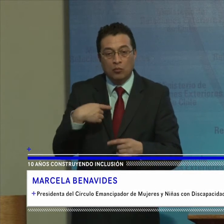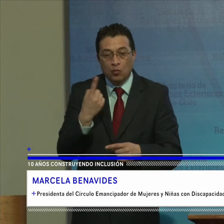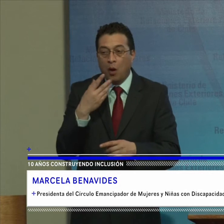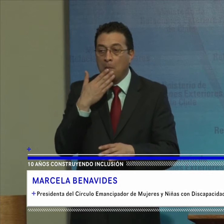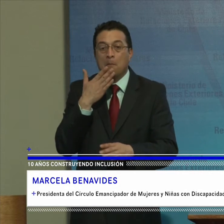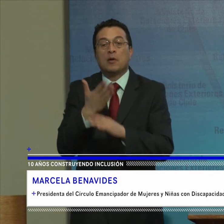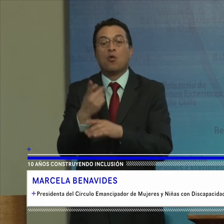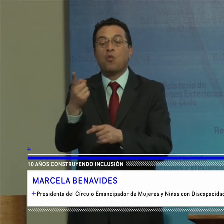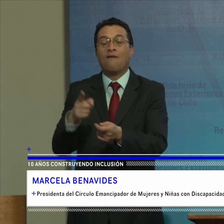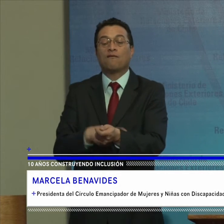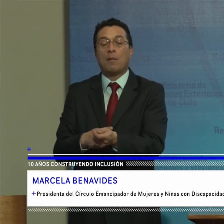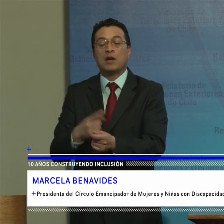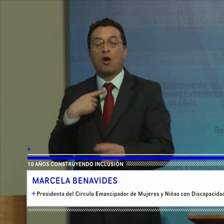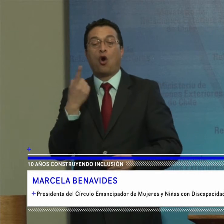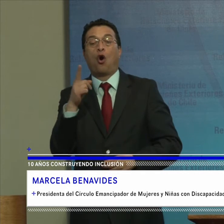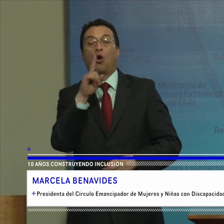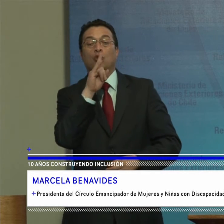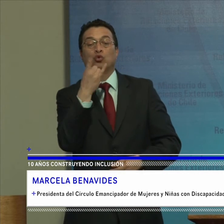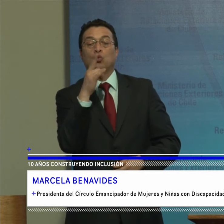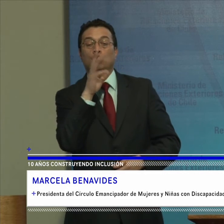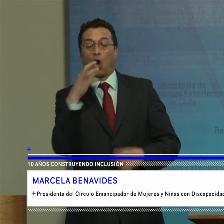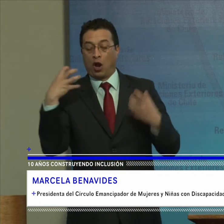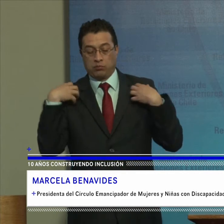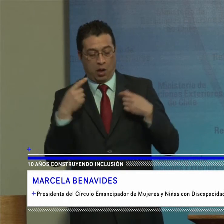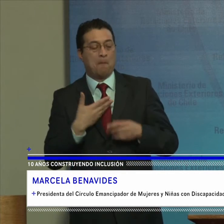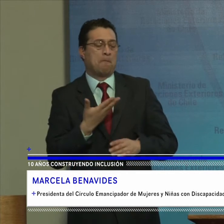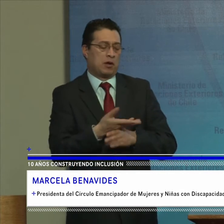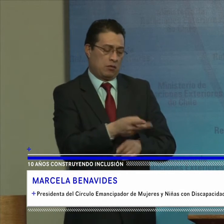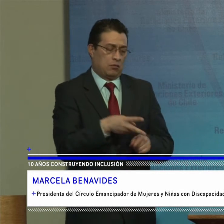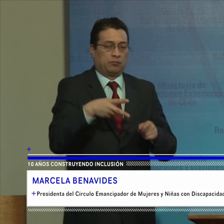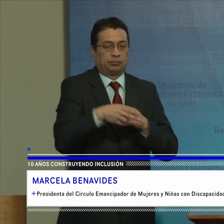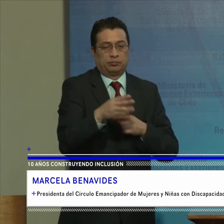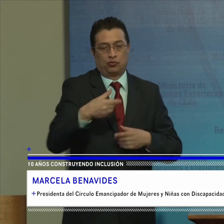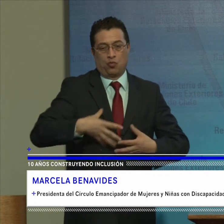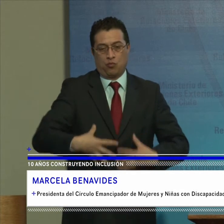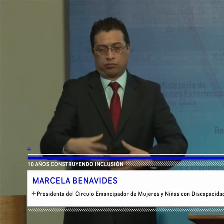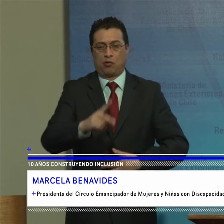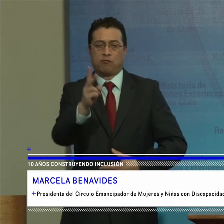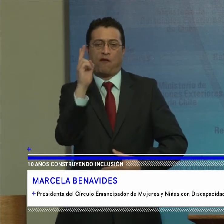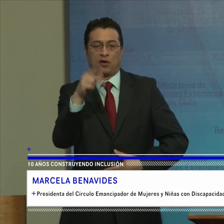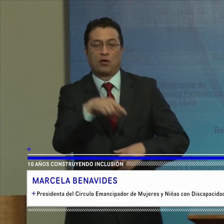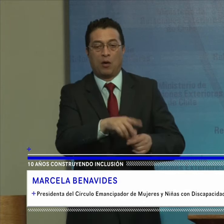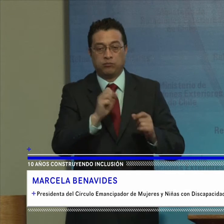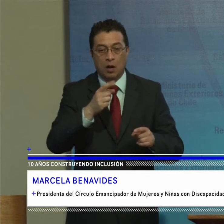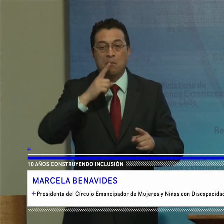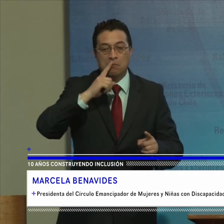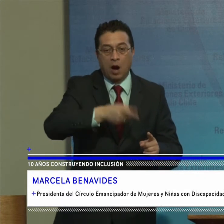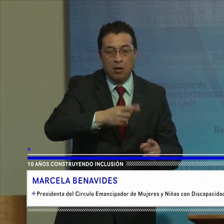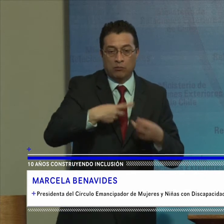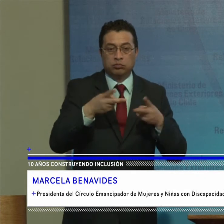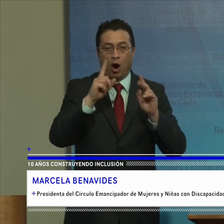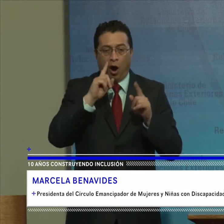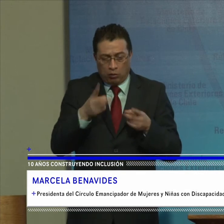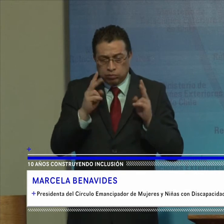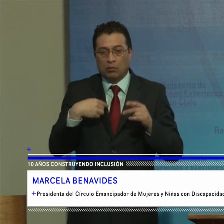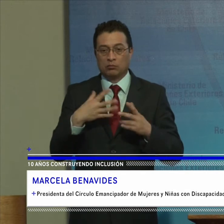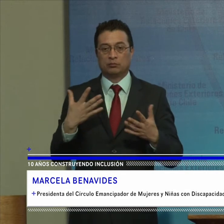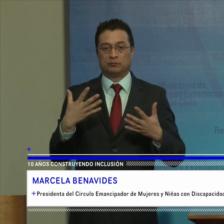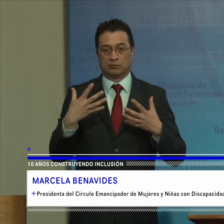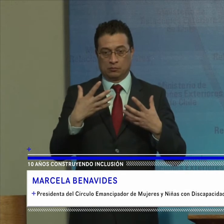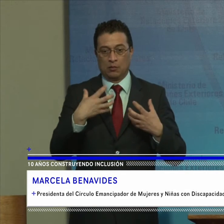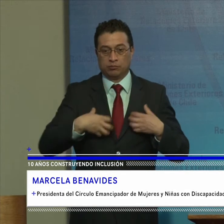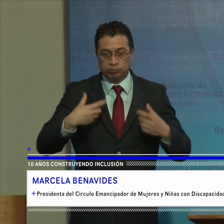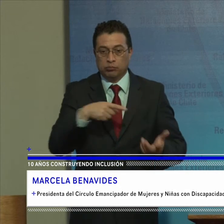solicitud Del familiar O tutor Y el que sea Una práctica Frecuente En la internación Forzada De personas Con discapacidad Psicosocial